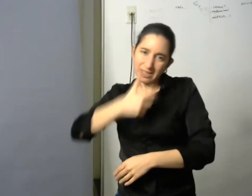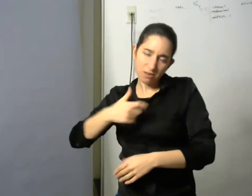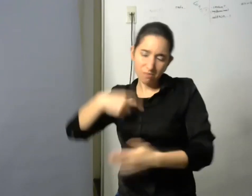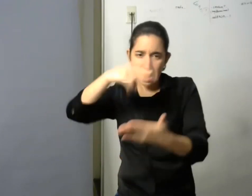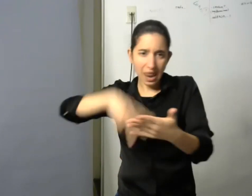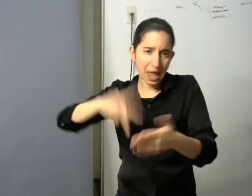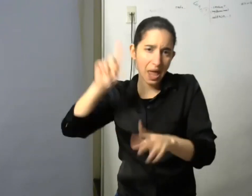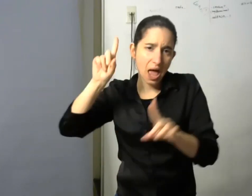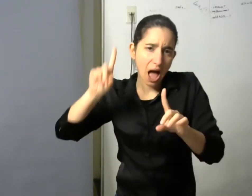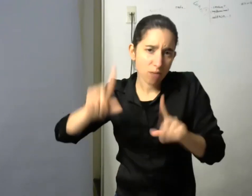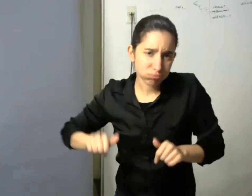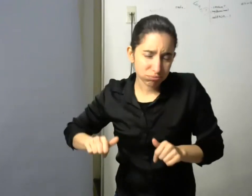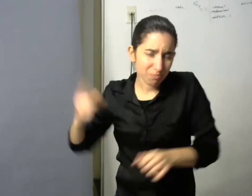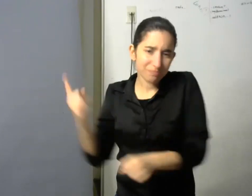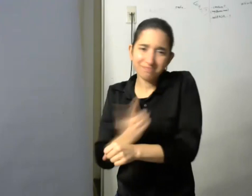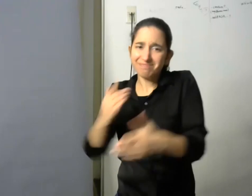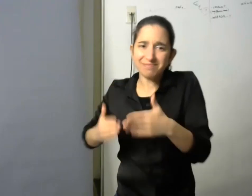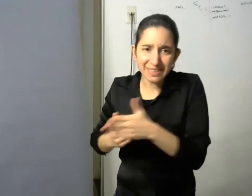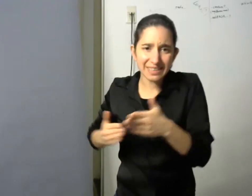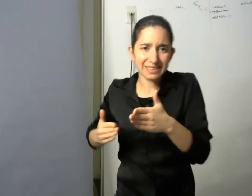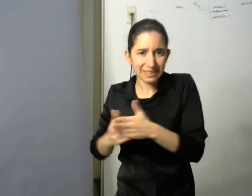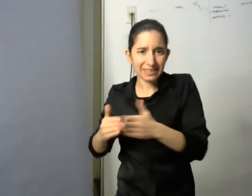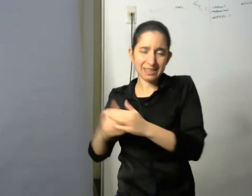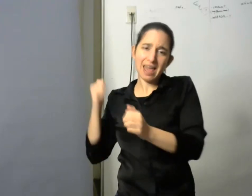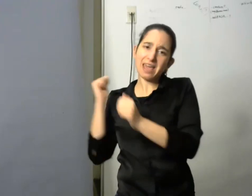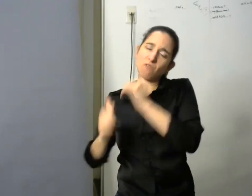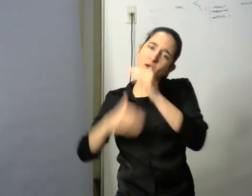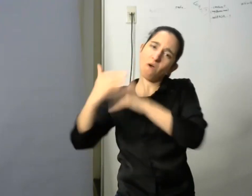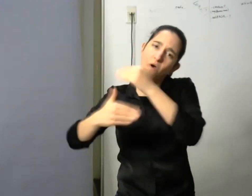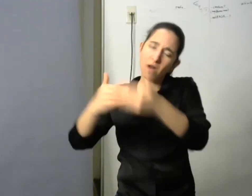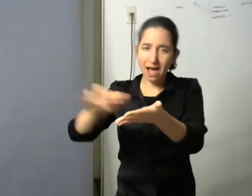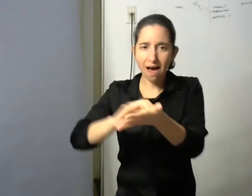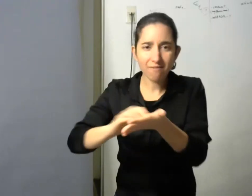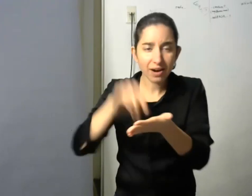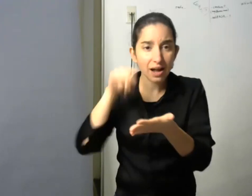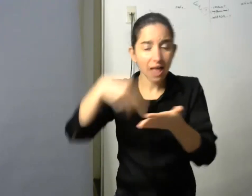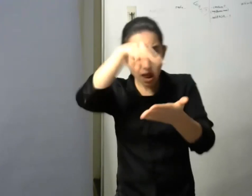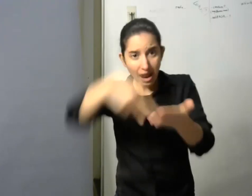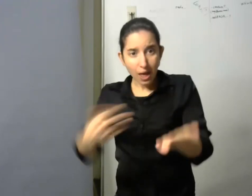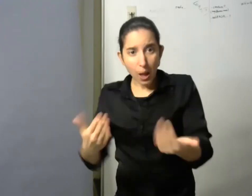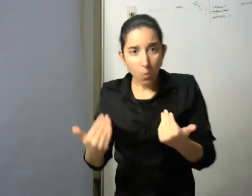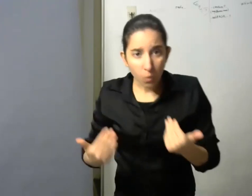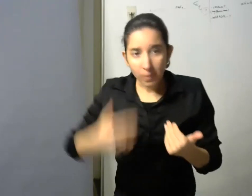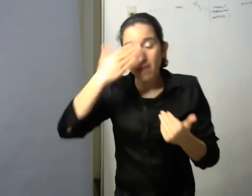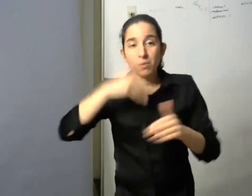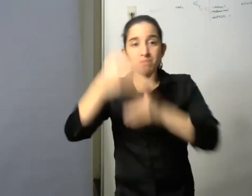surgimiento del braille después los audiolibros y actualmente el uso el manejo de los lectores de pantalla